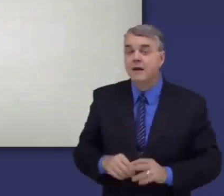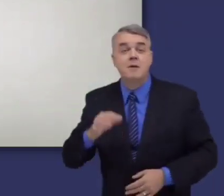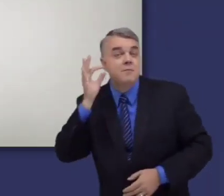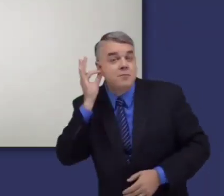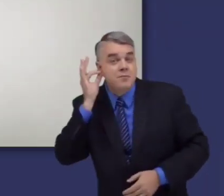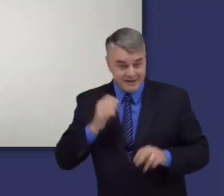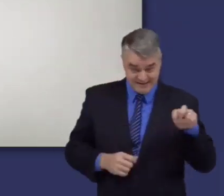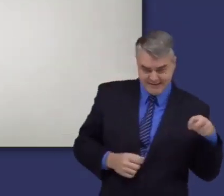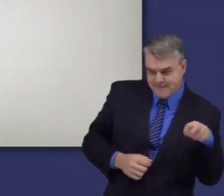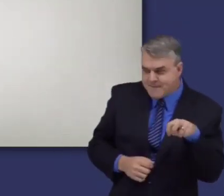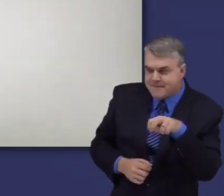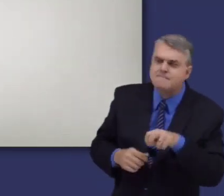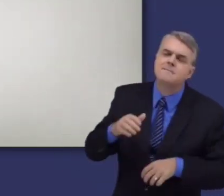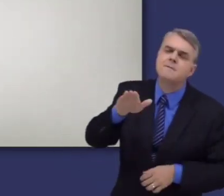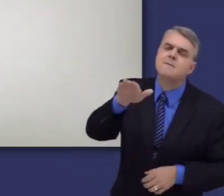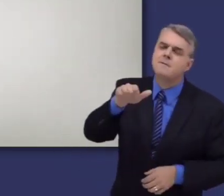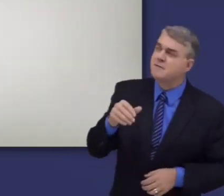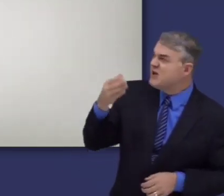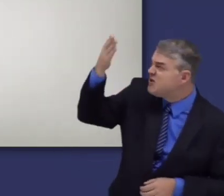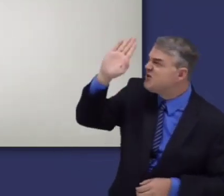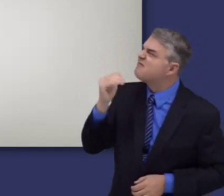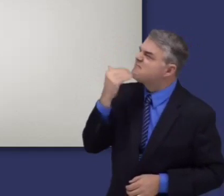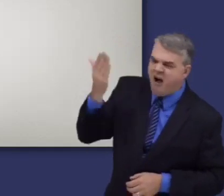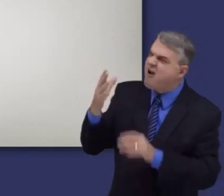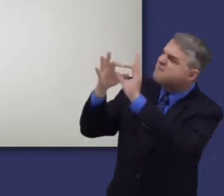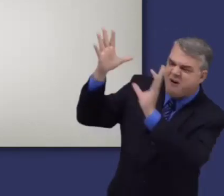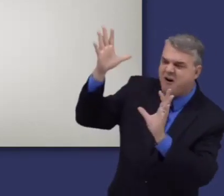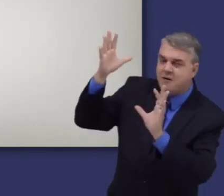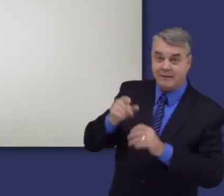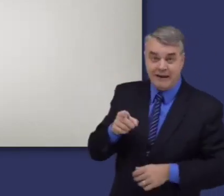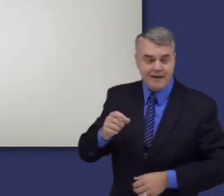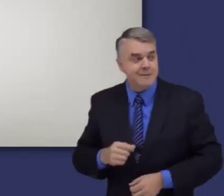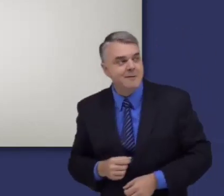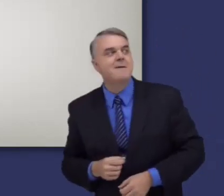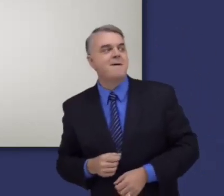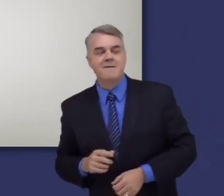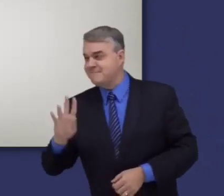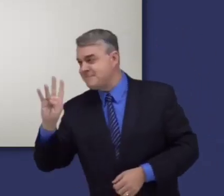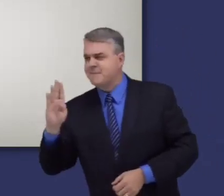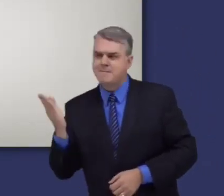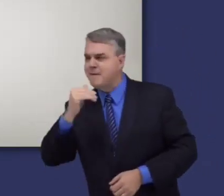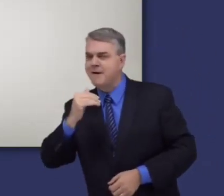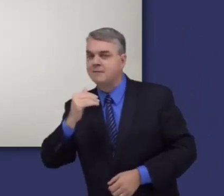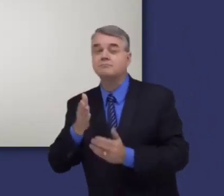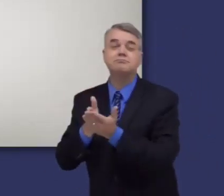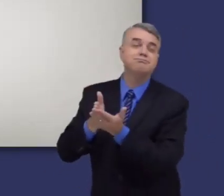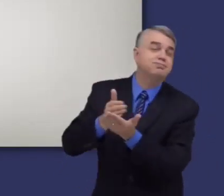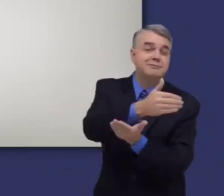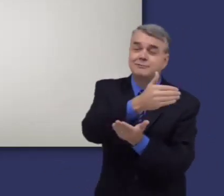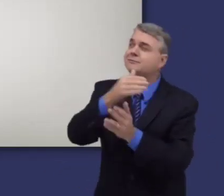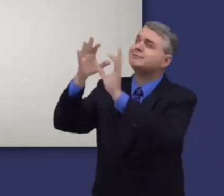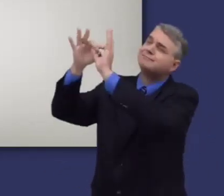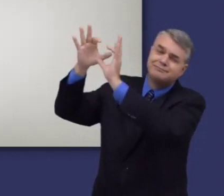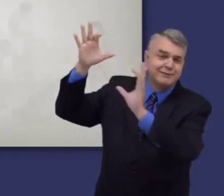En el capítulo 3, una serpiente tienta a Eva para que desobedezca a Dios. Adán también desobedece a